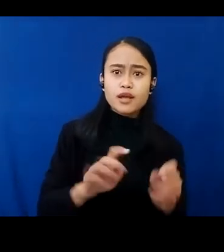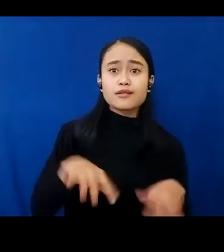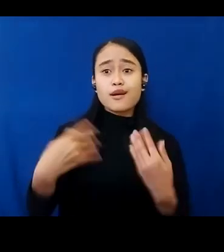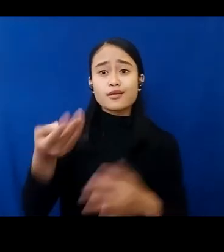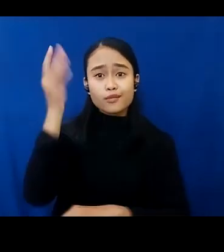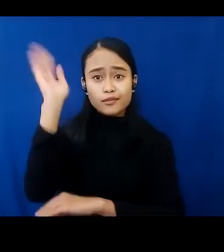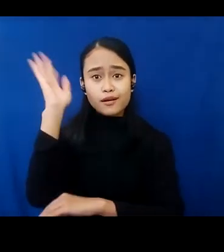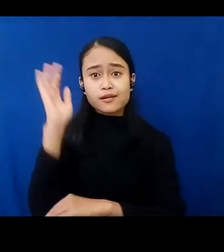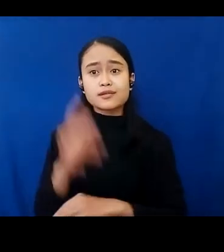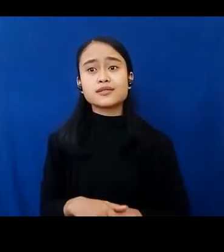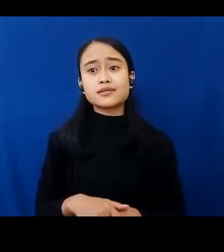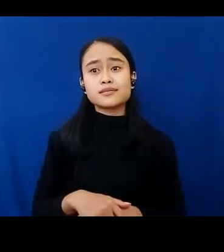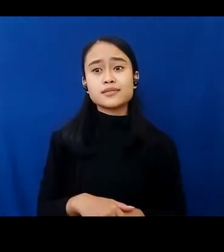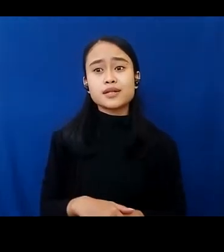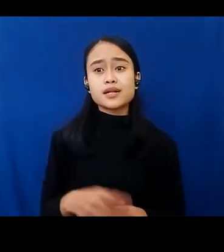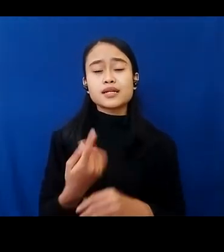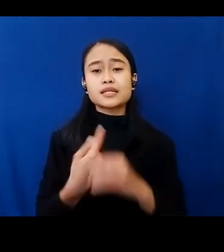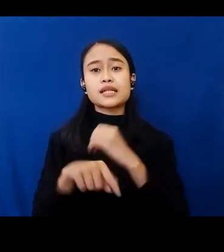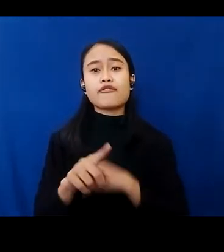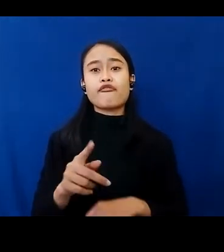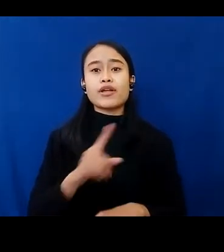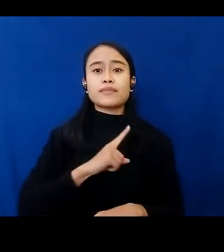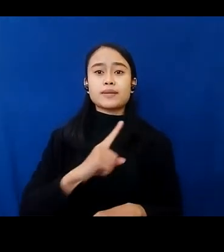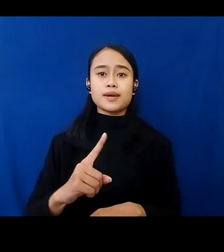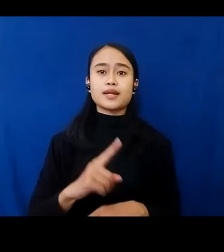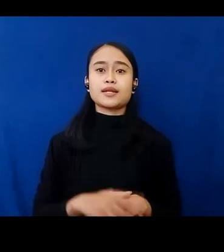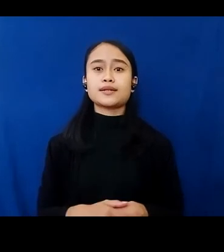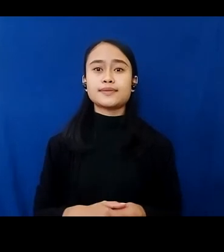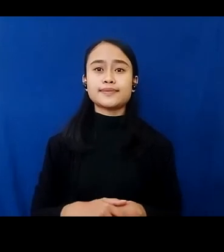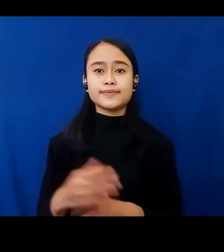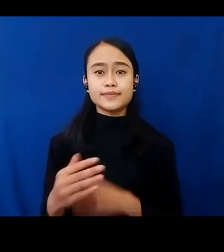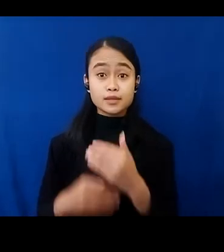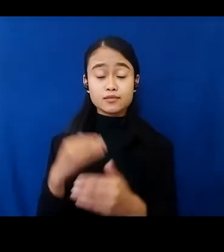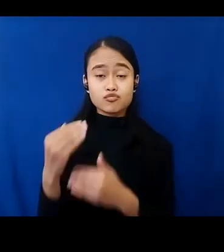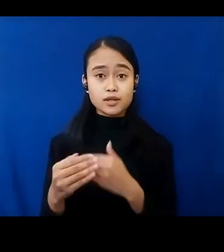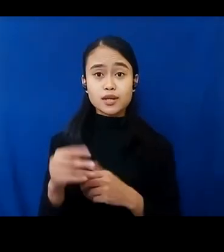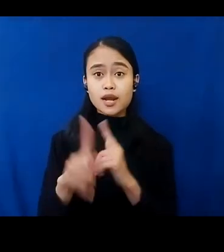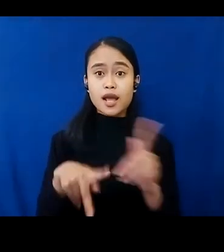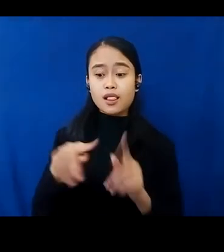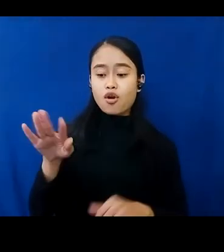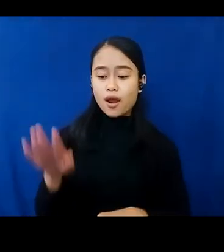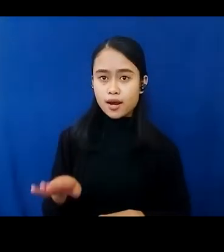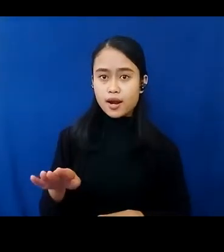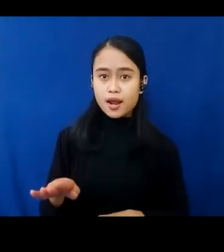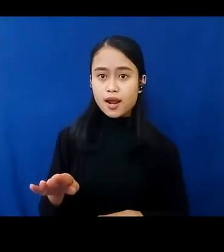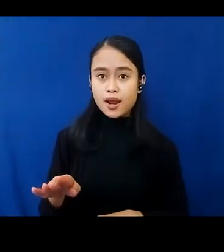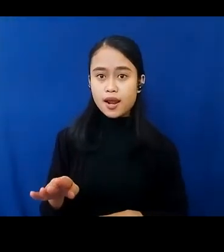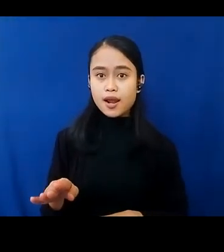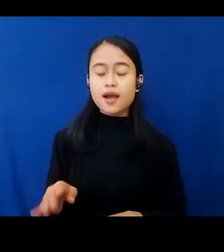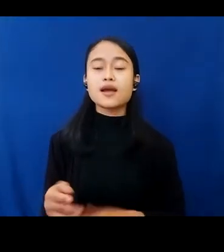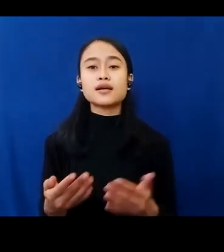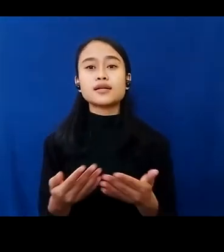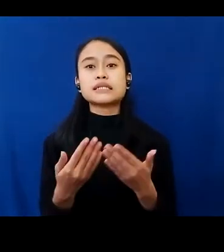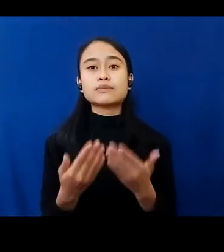secara pribadi. Yang ketujuh, untuk peserta anak, kami sarankan untuk didampingi oleh orang tua atau